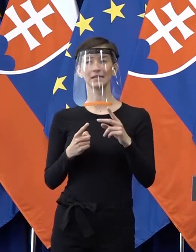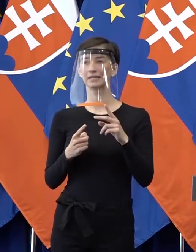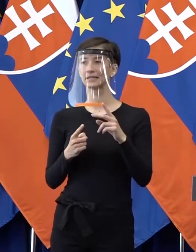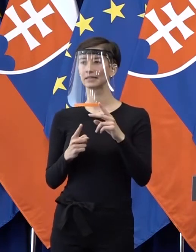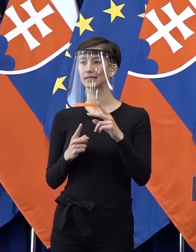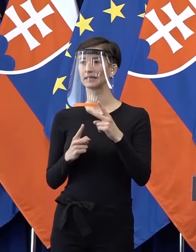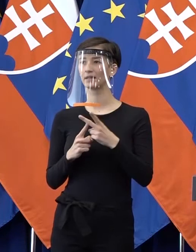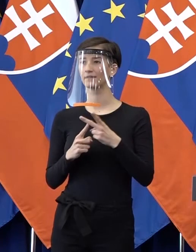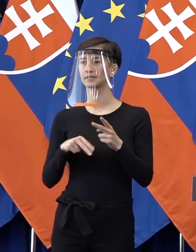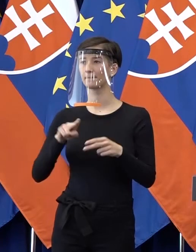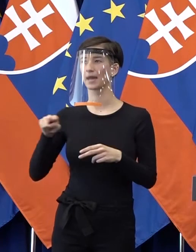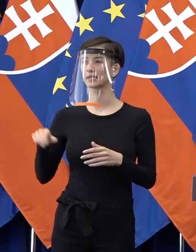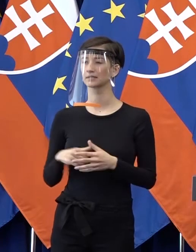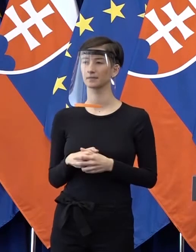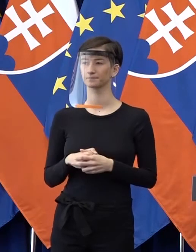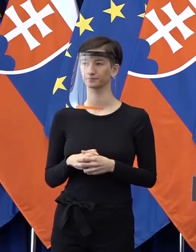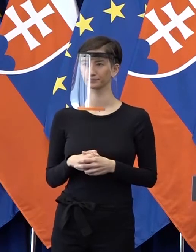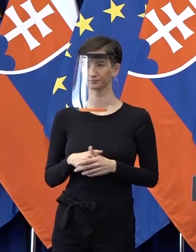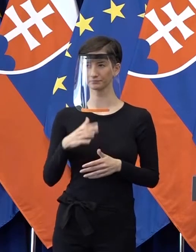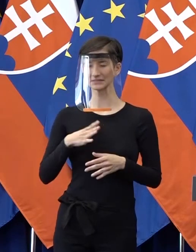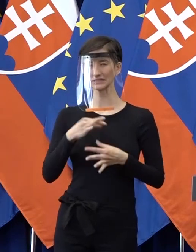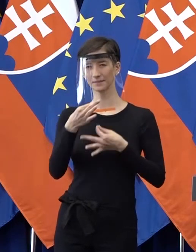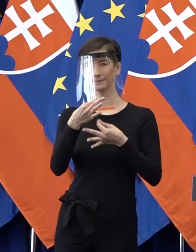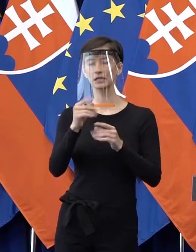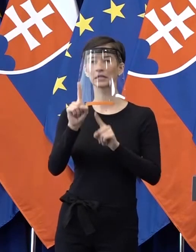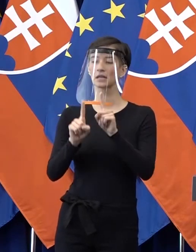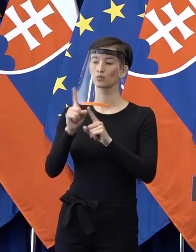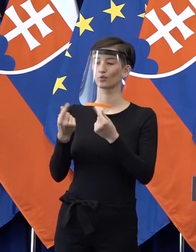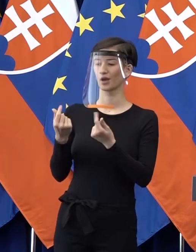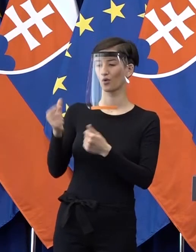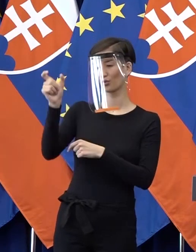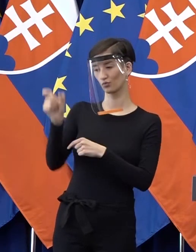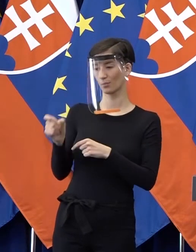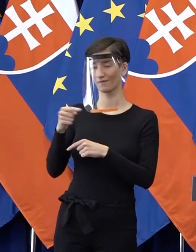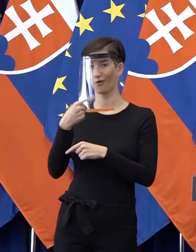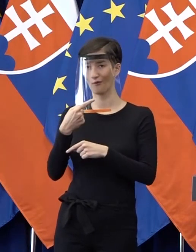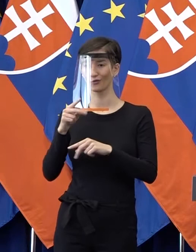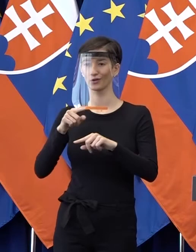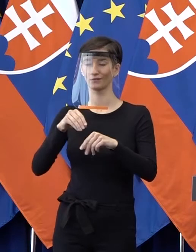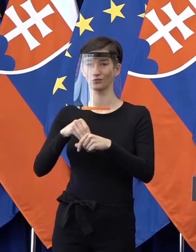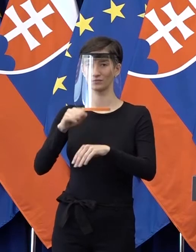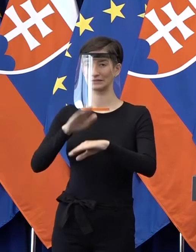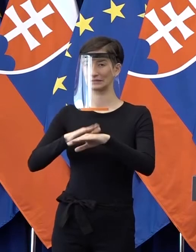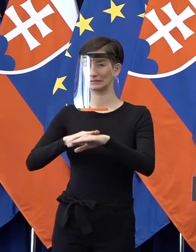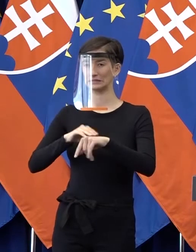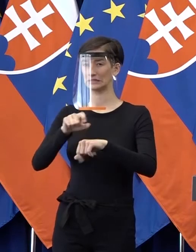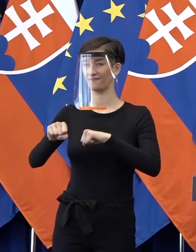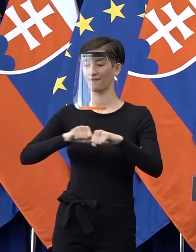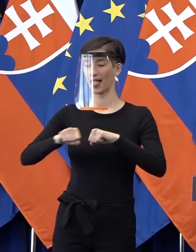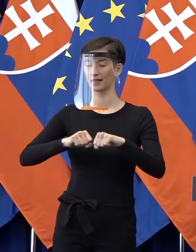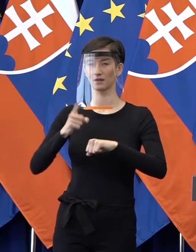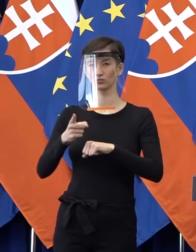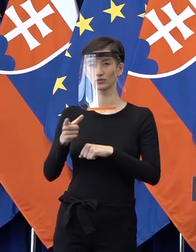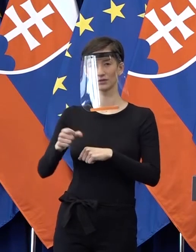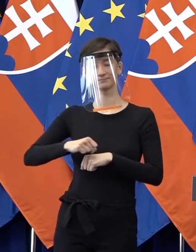áno, poprosíme. Kvá. Chcela by som sa opýtať, ekonómovia vyzývajú vládu, aby urychlenie konala, či už sú to hlasy z MBS-ky alebo štátneho tajomníka z ministerstva